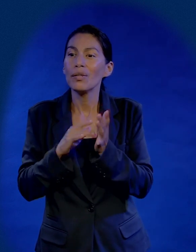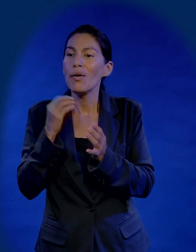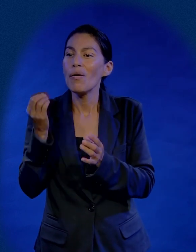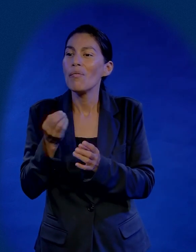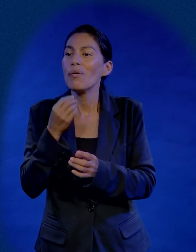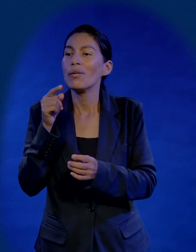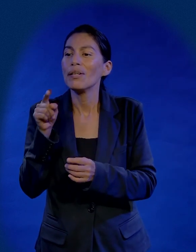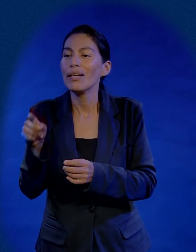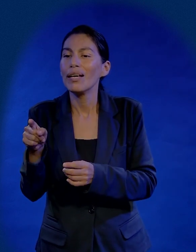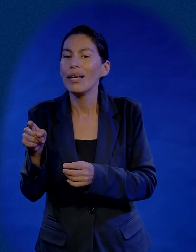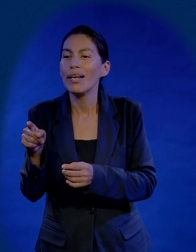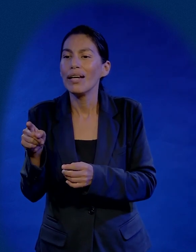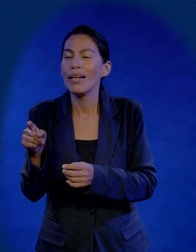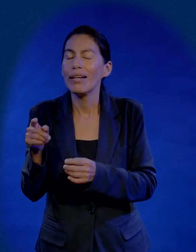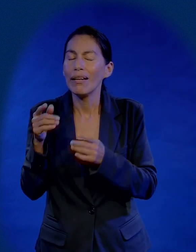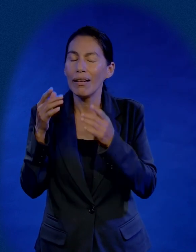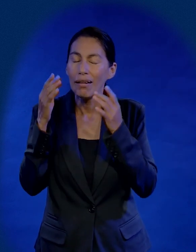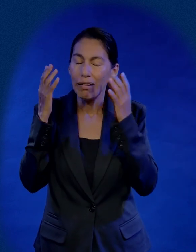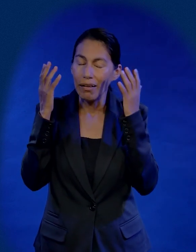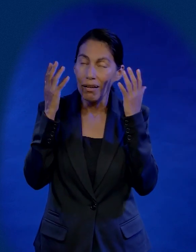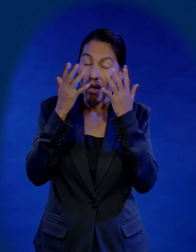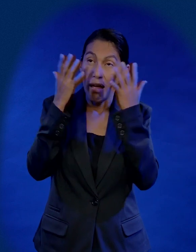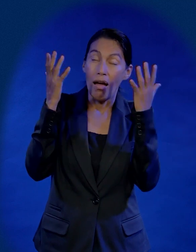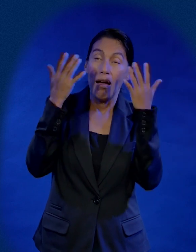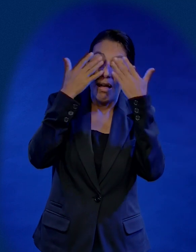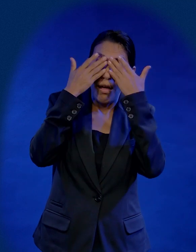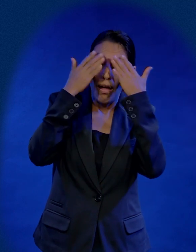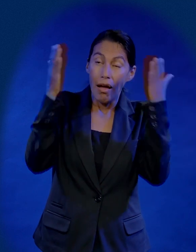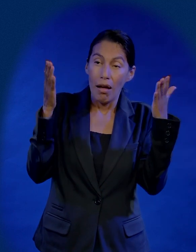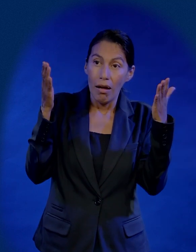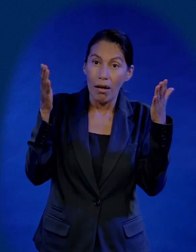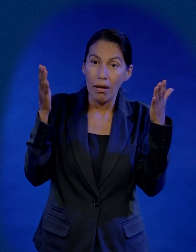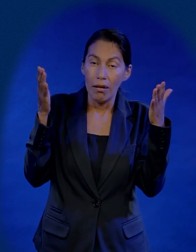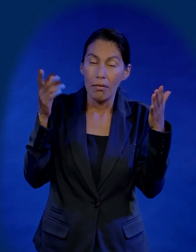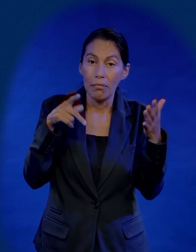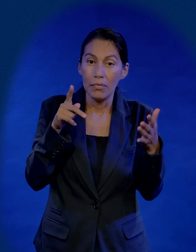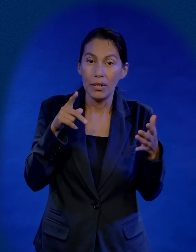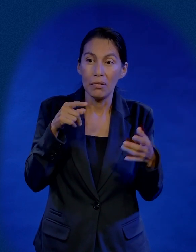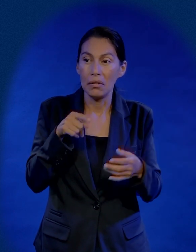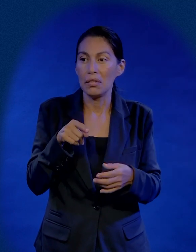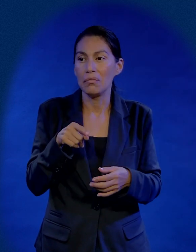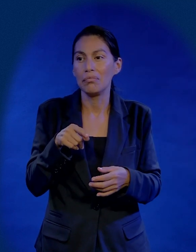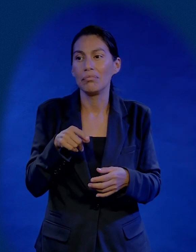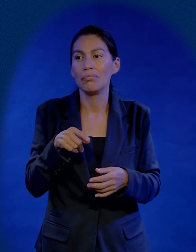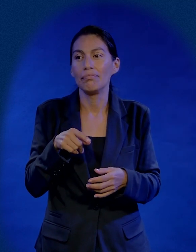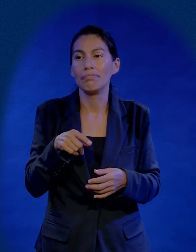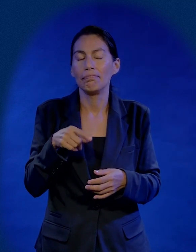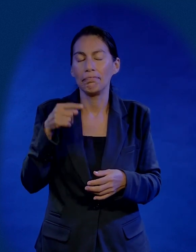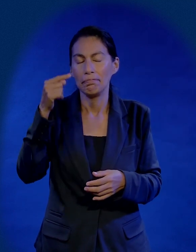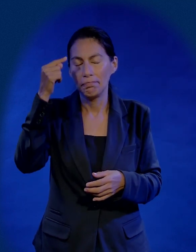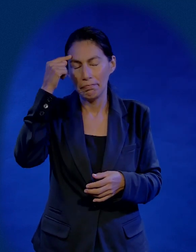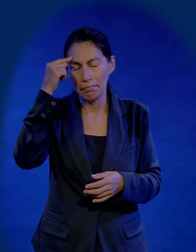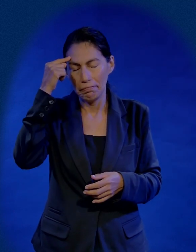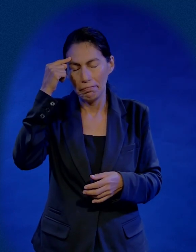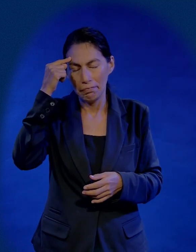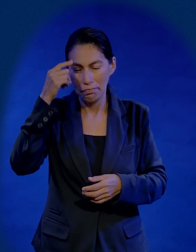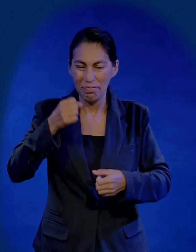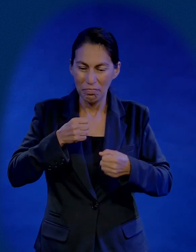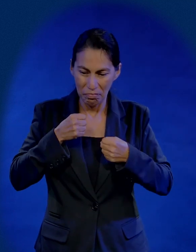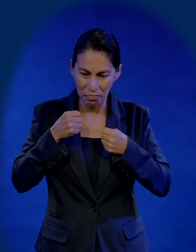pero Jesús le está dando oportunidad a Judas de reaccionar pero en ese momento Judas afirmó su